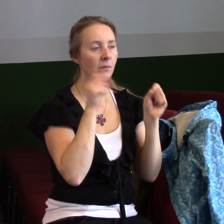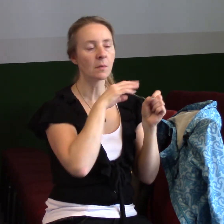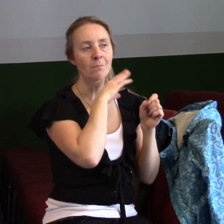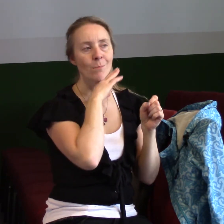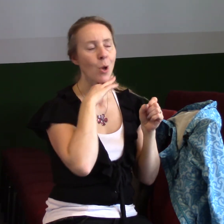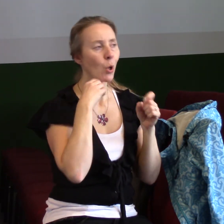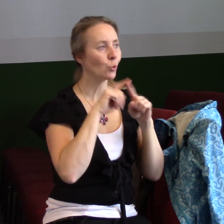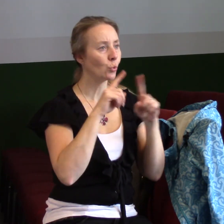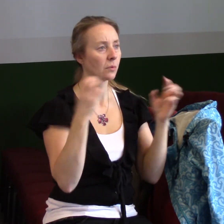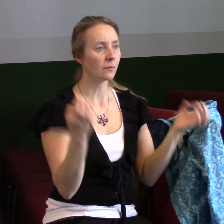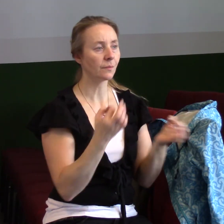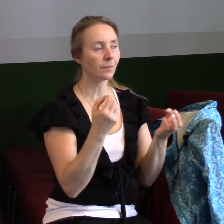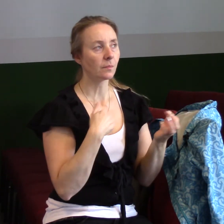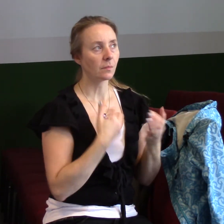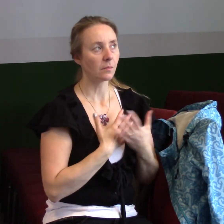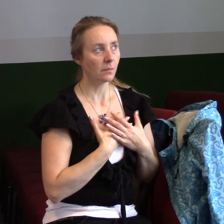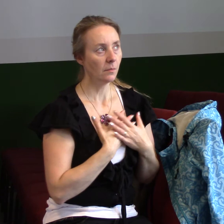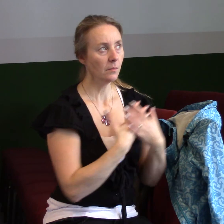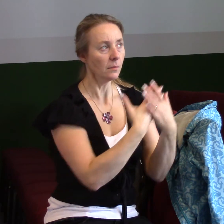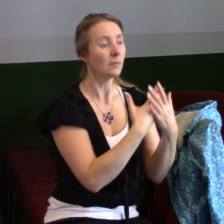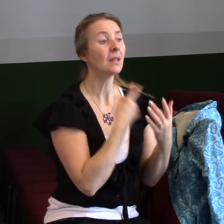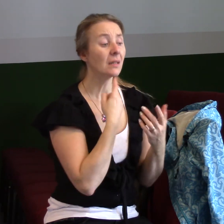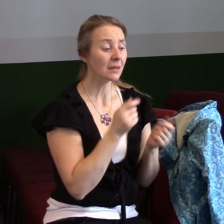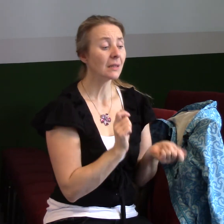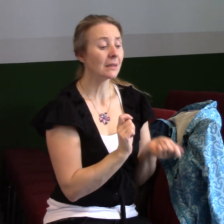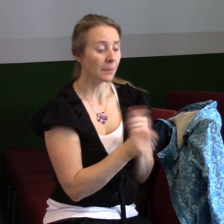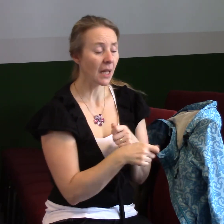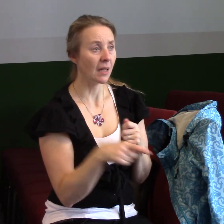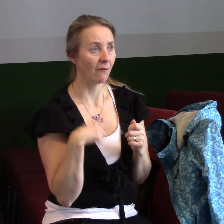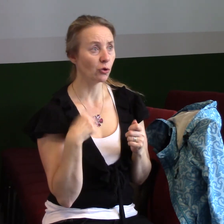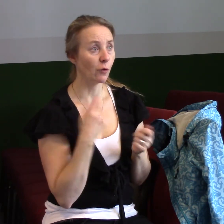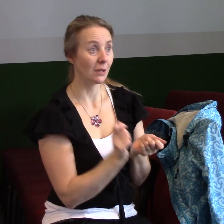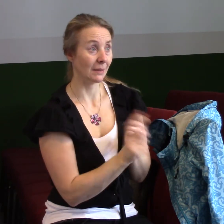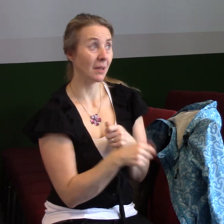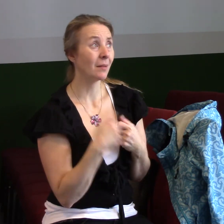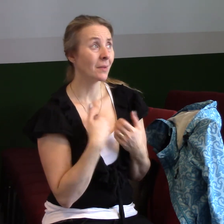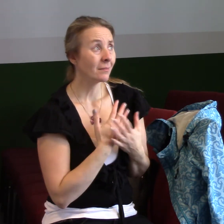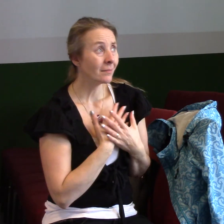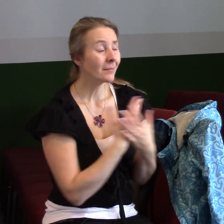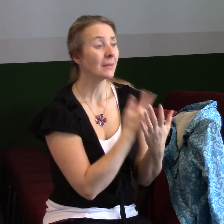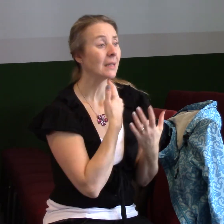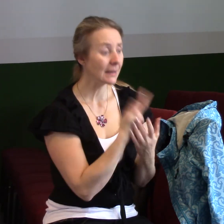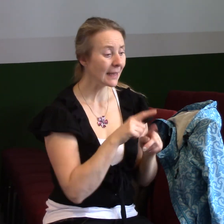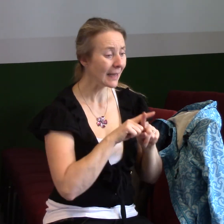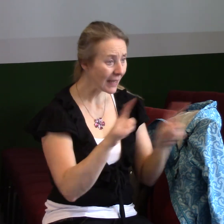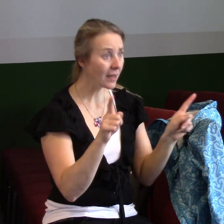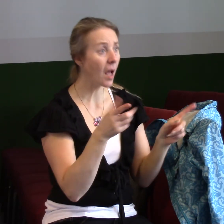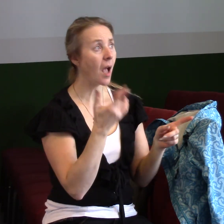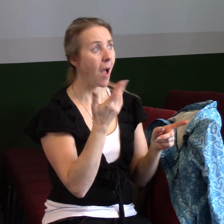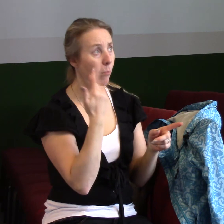toužíme potom, aby se věci v našem životě změnily. Je to tak? My toužíme, aby věci byly jinak, aby byly lépe. A zvlášť,